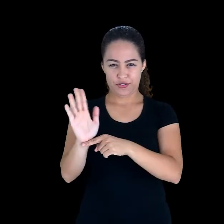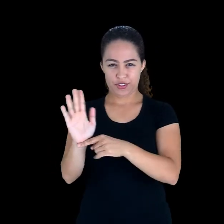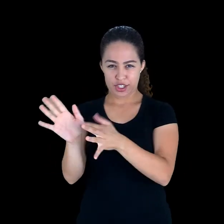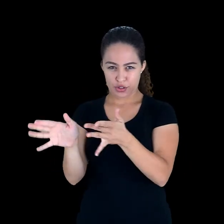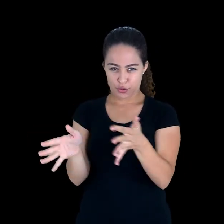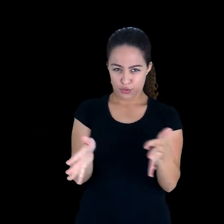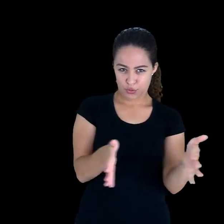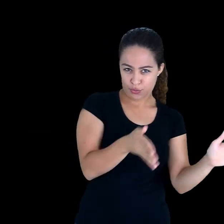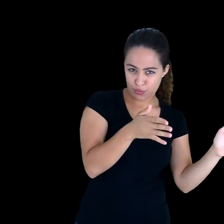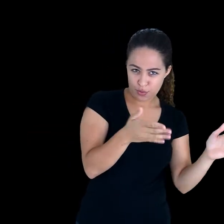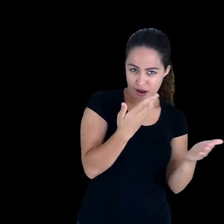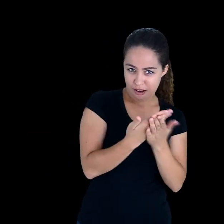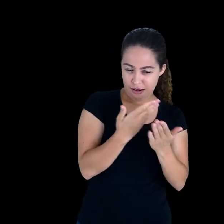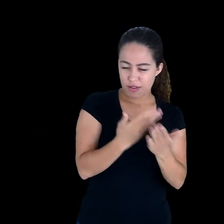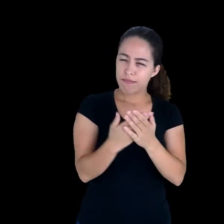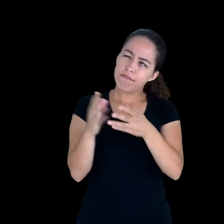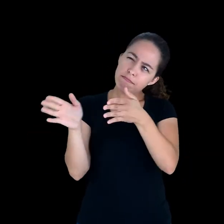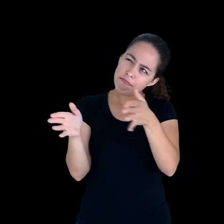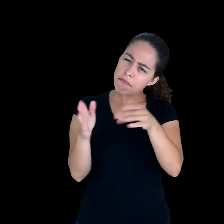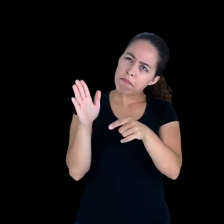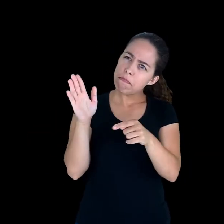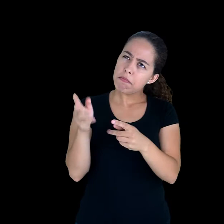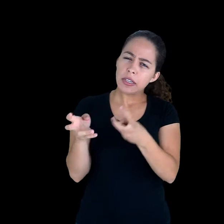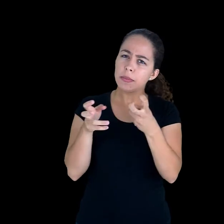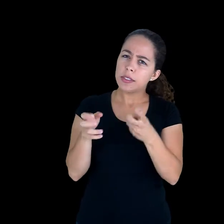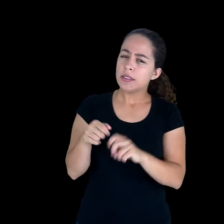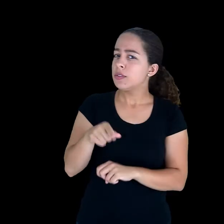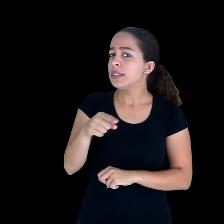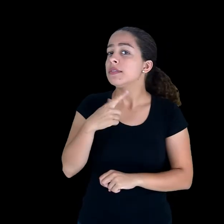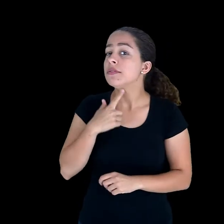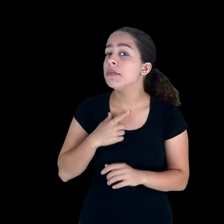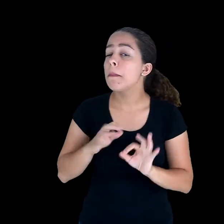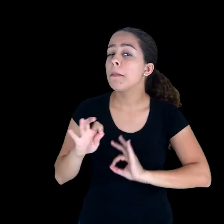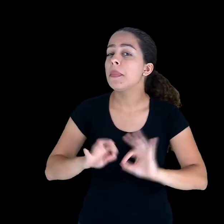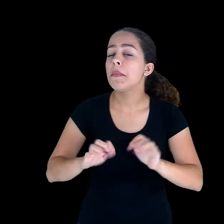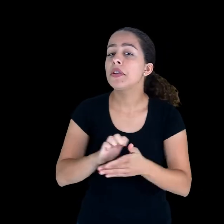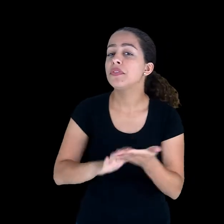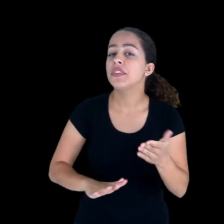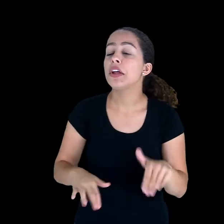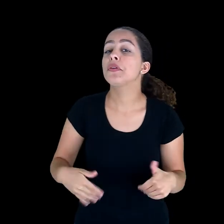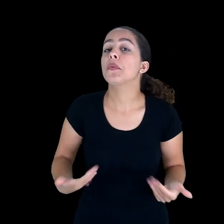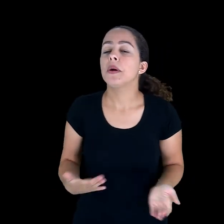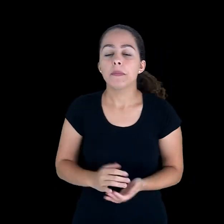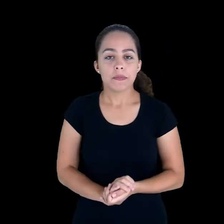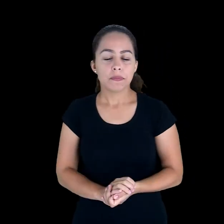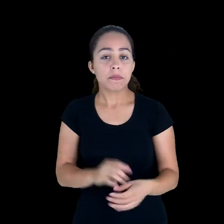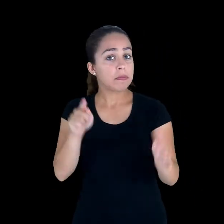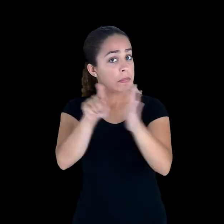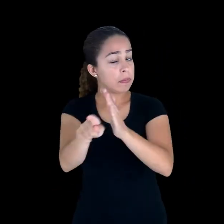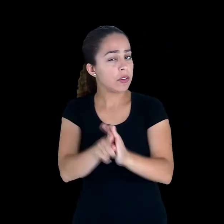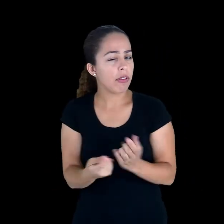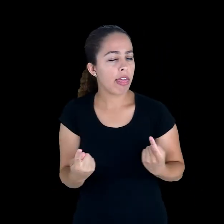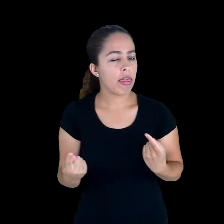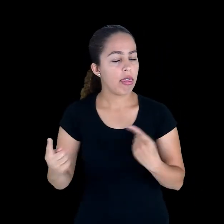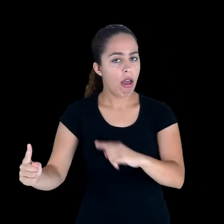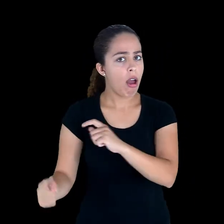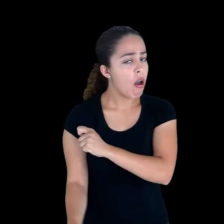essa videoaula. Talvez você gostaria de fazer um questionário no ambiente virtual para testar alguns